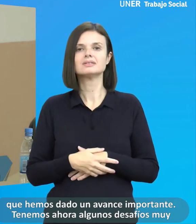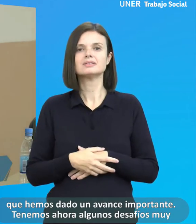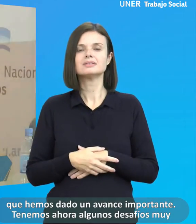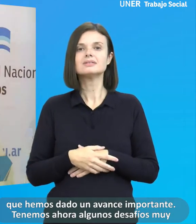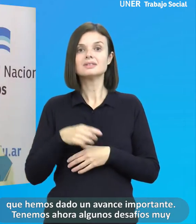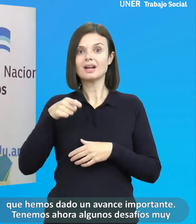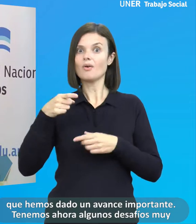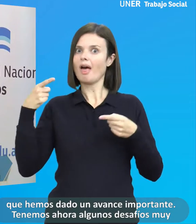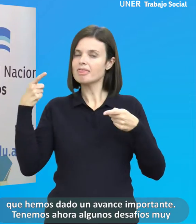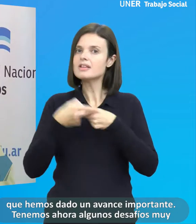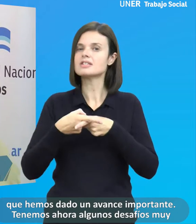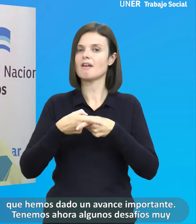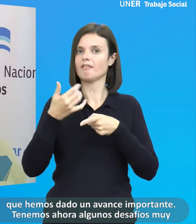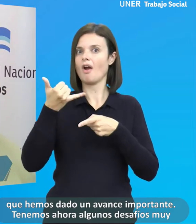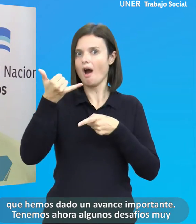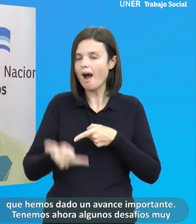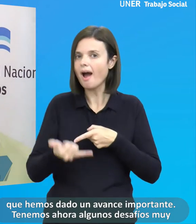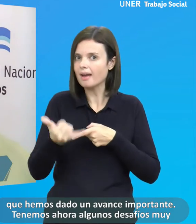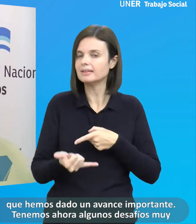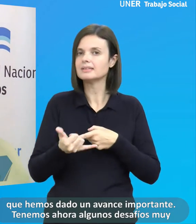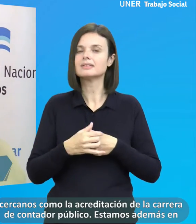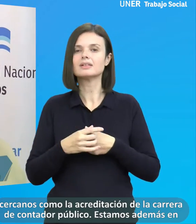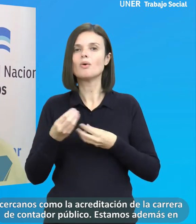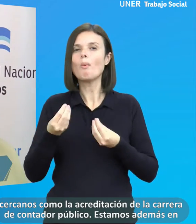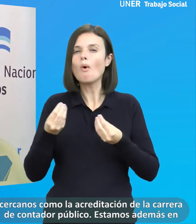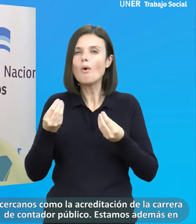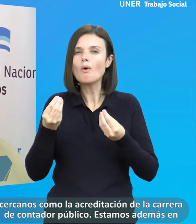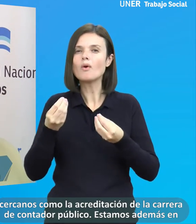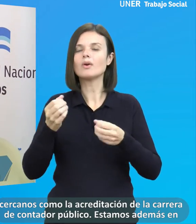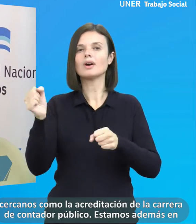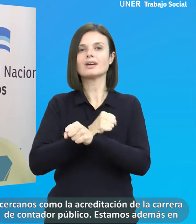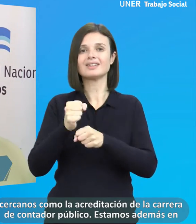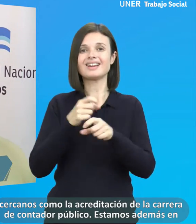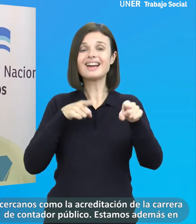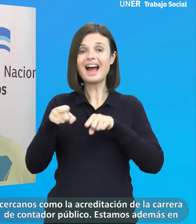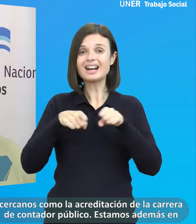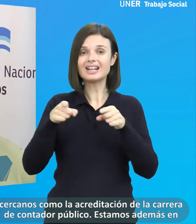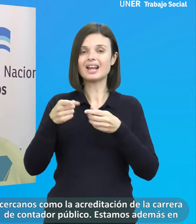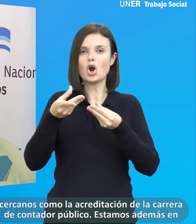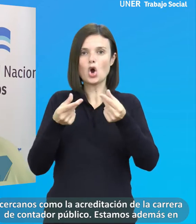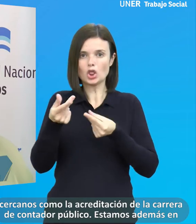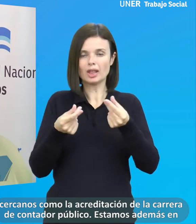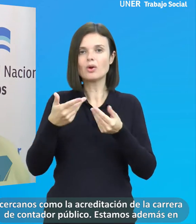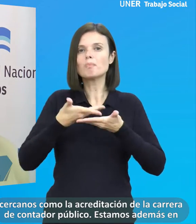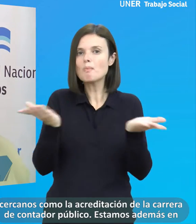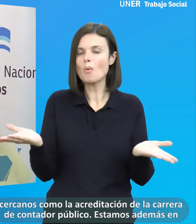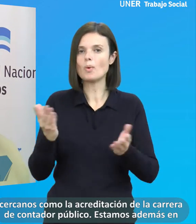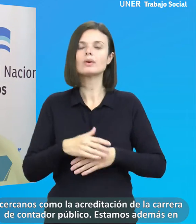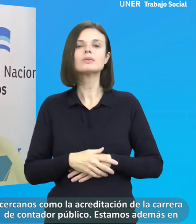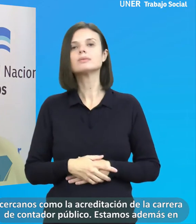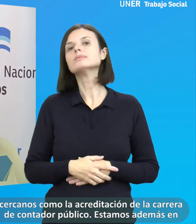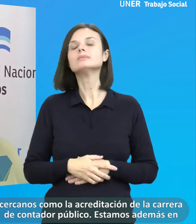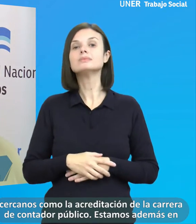Tenemos ahora algunos desafíos muy cercanos, como la acreditación de la carrera de contador público. Estamos